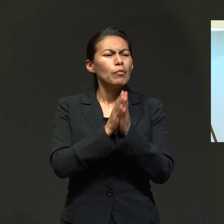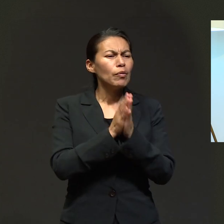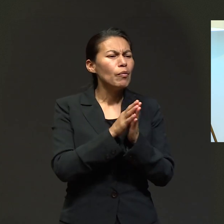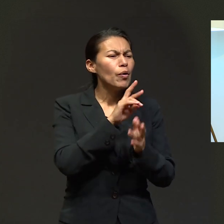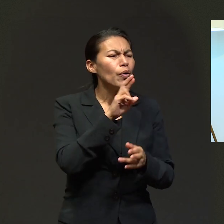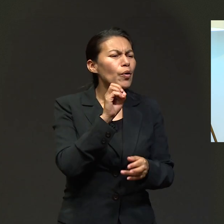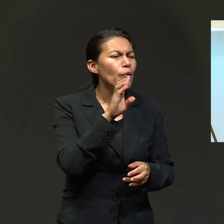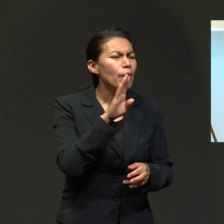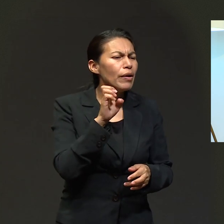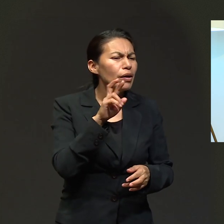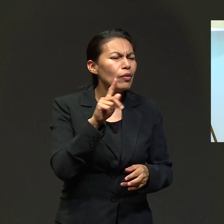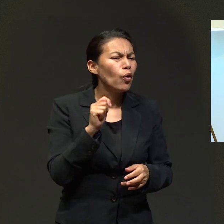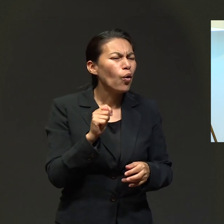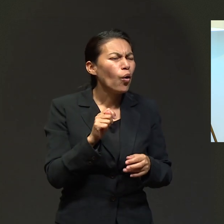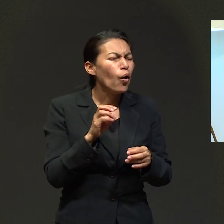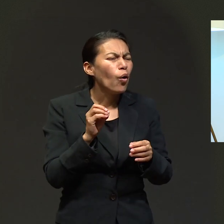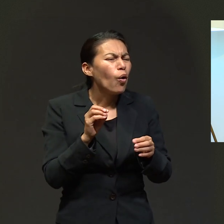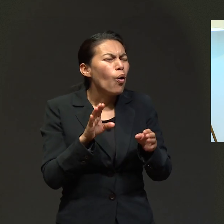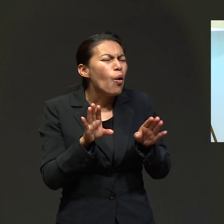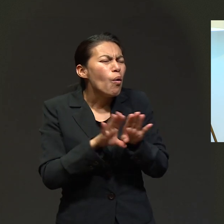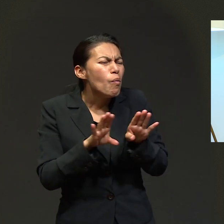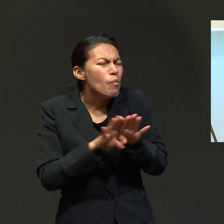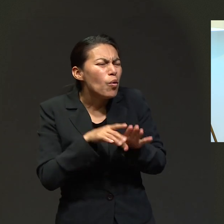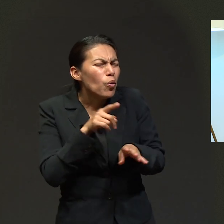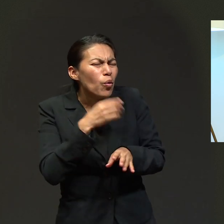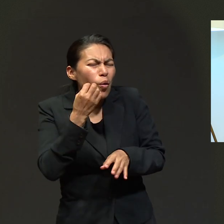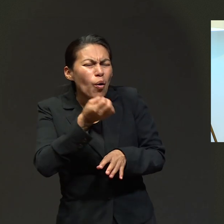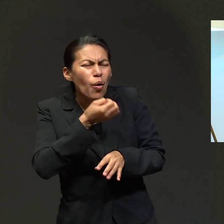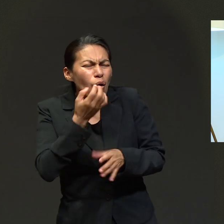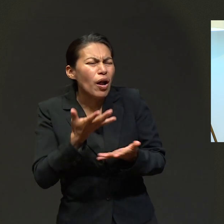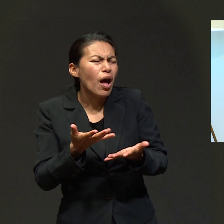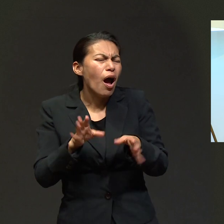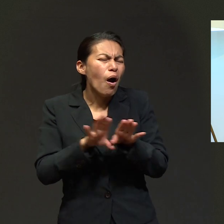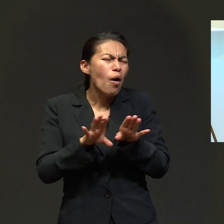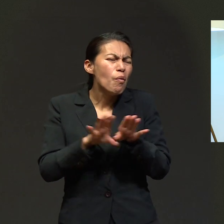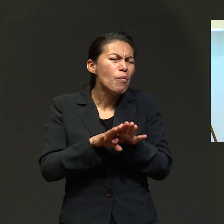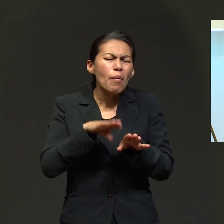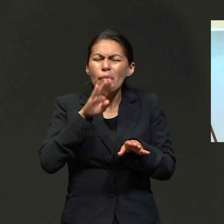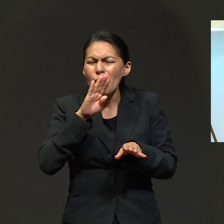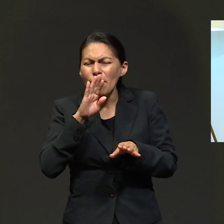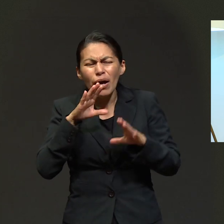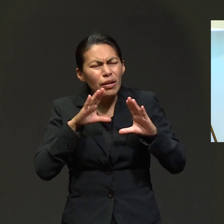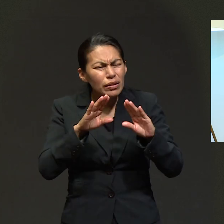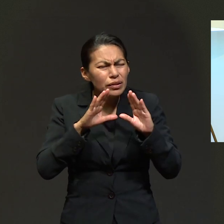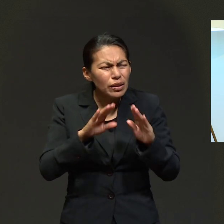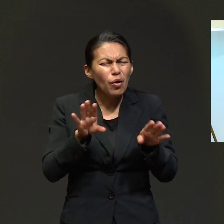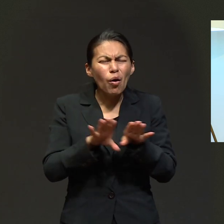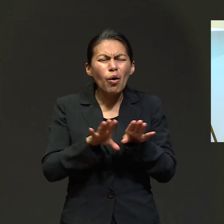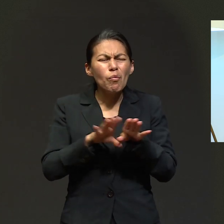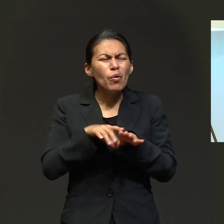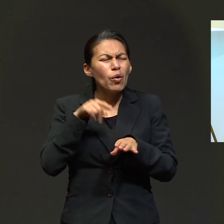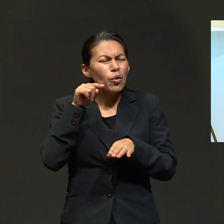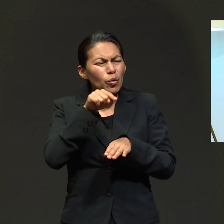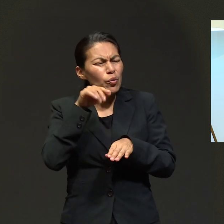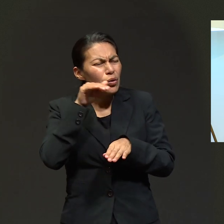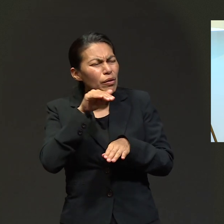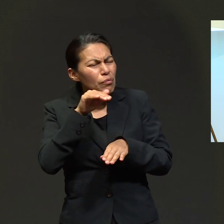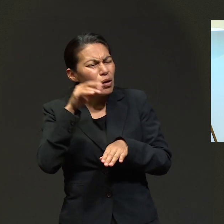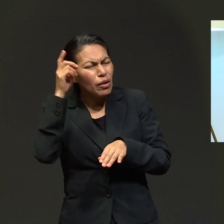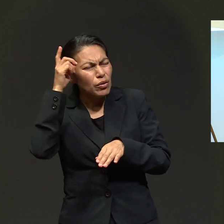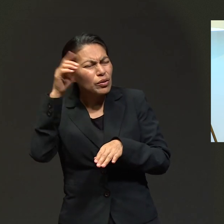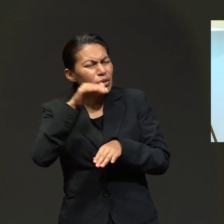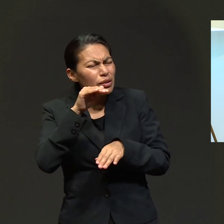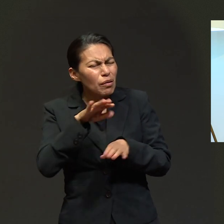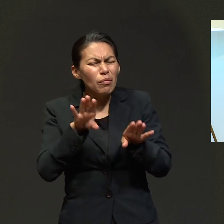experiencia con Dios en oración. ¿Cómo es que tú, desde pequeño, según contó tu mamá, tú has